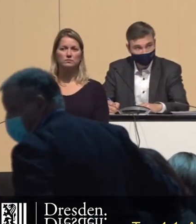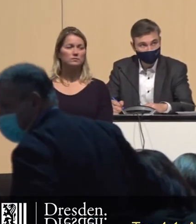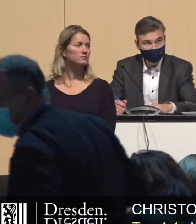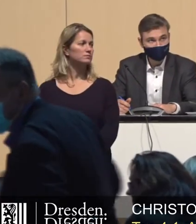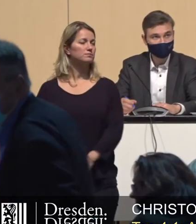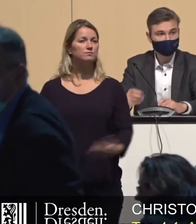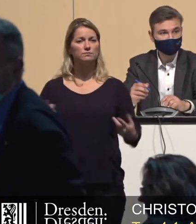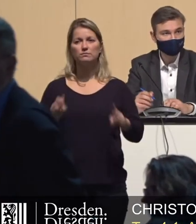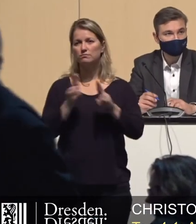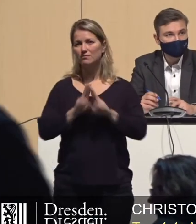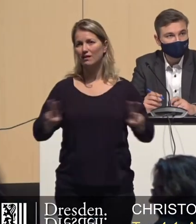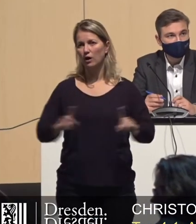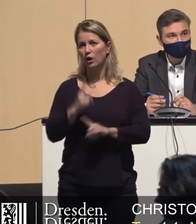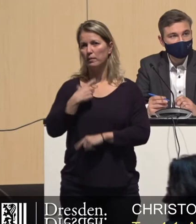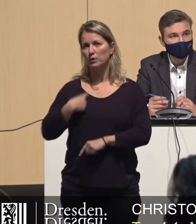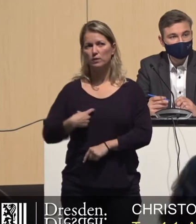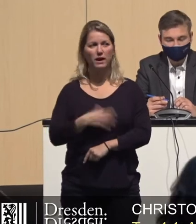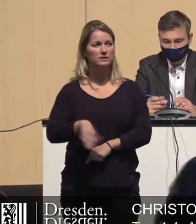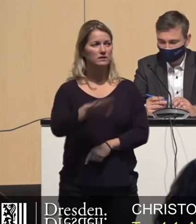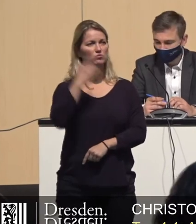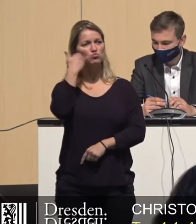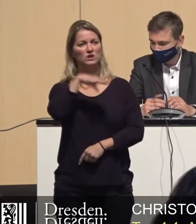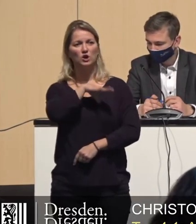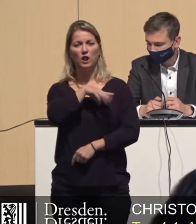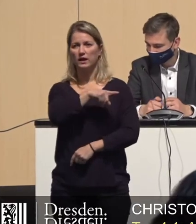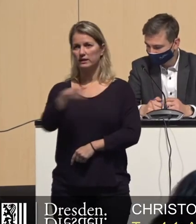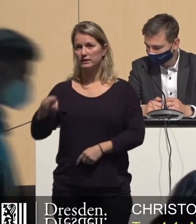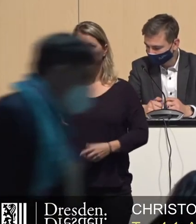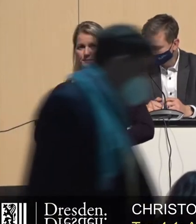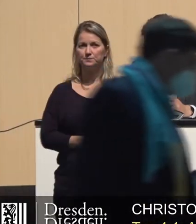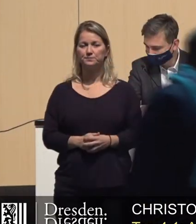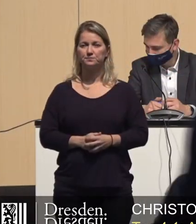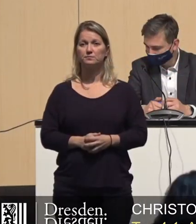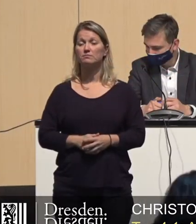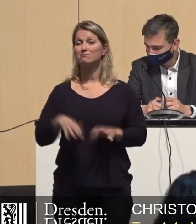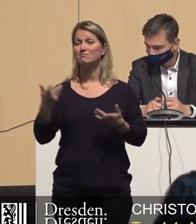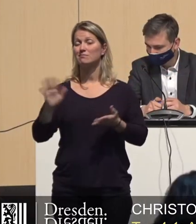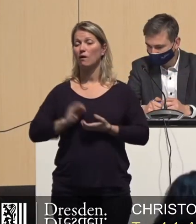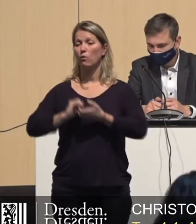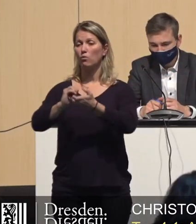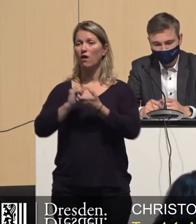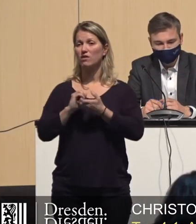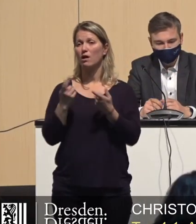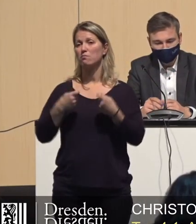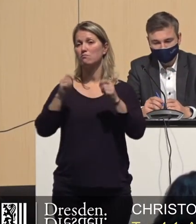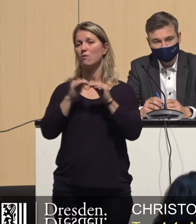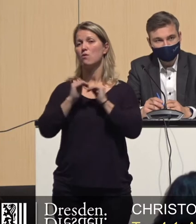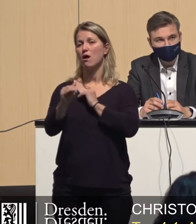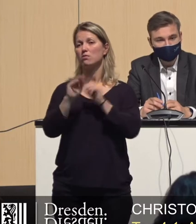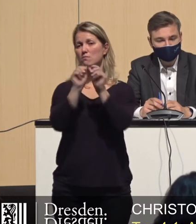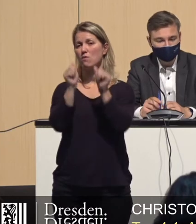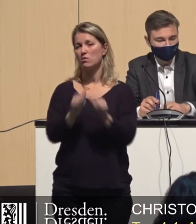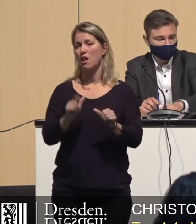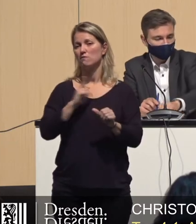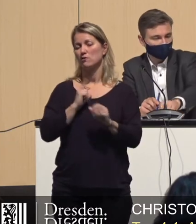Sehr geehrter Herr Oberbürgermeister, liebe Kolleginnen und Kollegen, das kooperative Baulandmodell wird uns jetzt sicherlich noch an der einen oder anderen Stelle in den